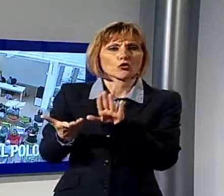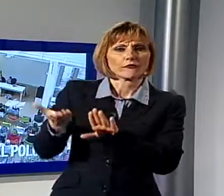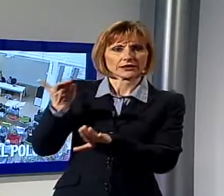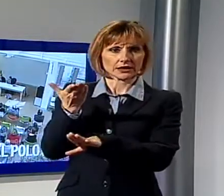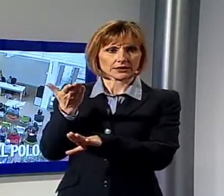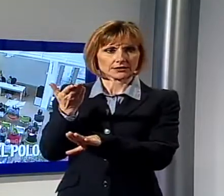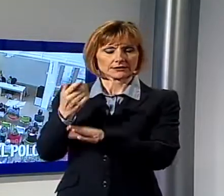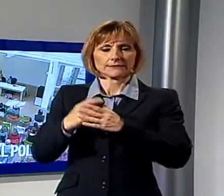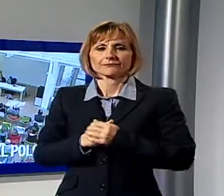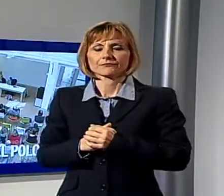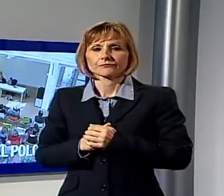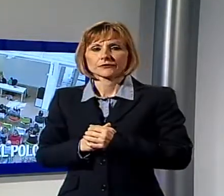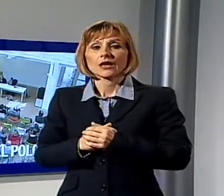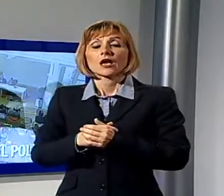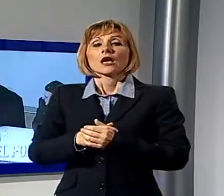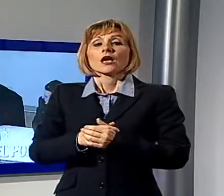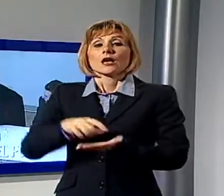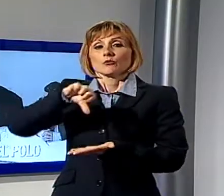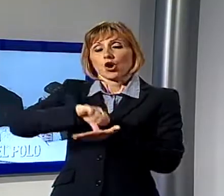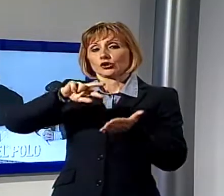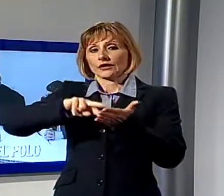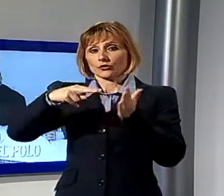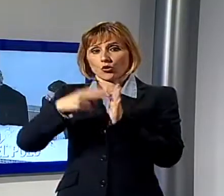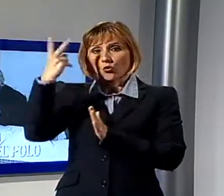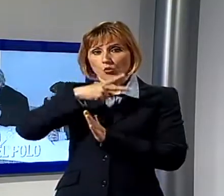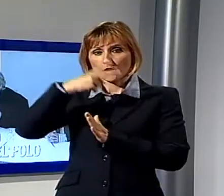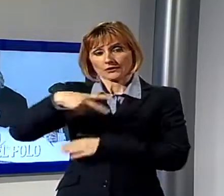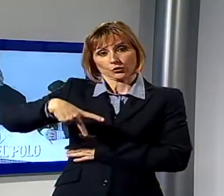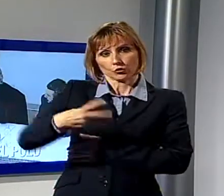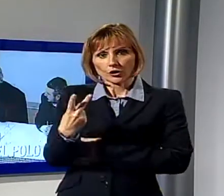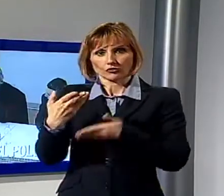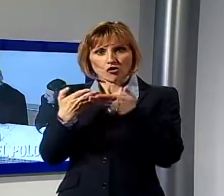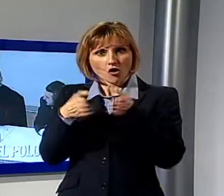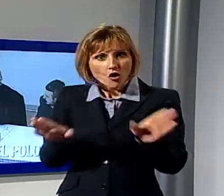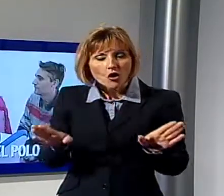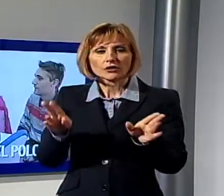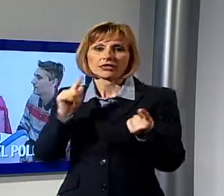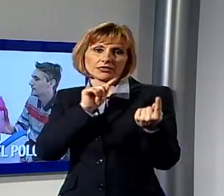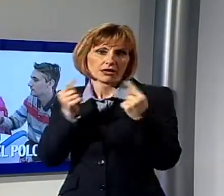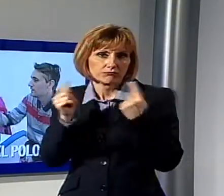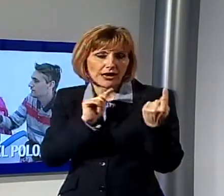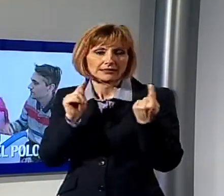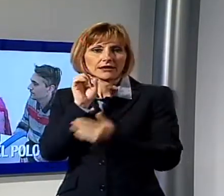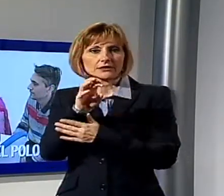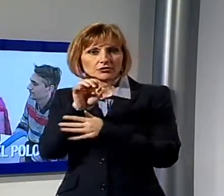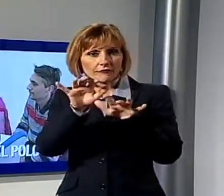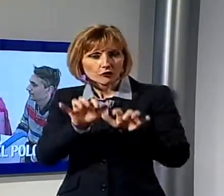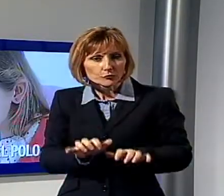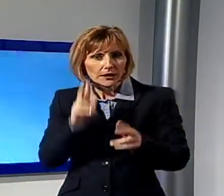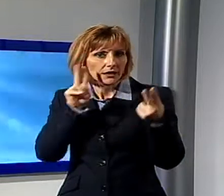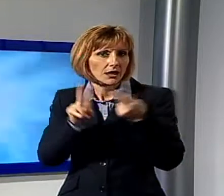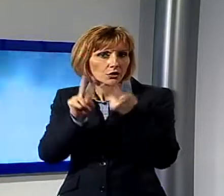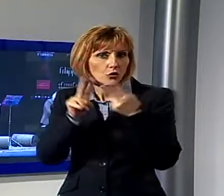successo per l'open day del polo tecnologico lucchese, due giorni di dibattiti, incontri, lezioni di informatica, bambini e